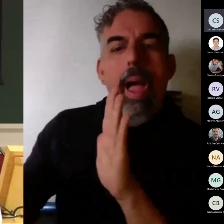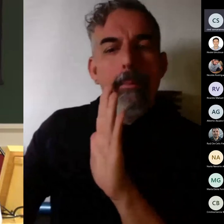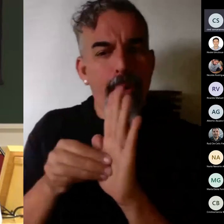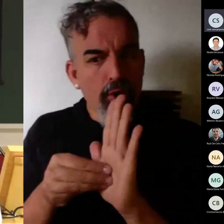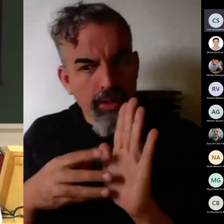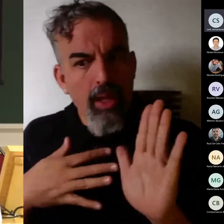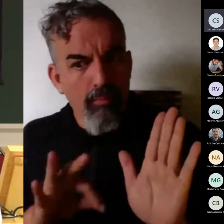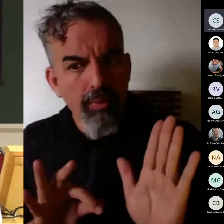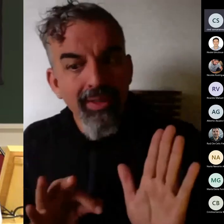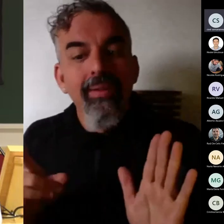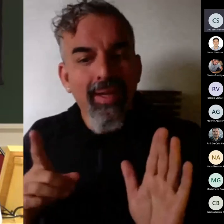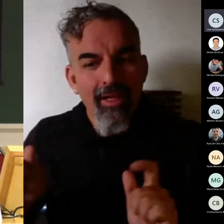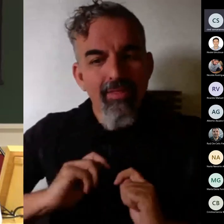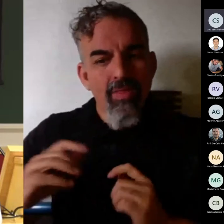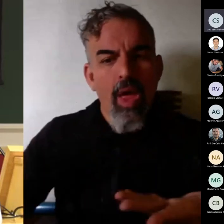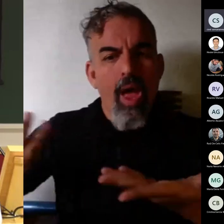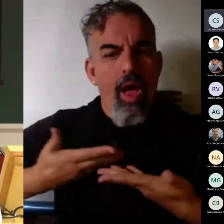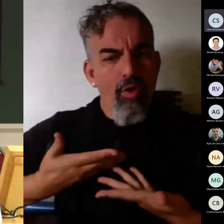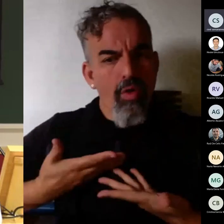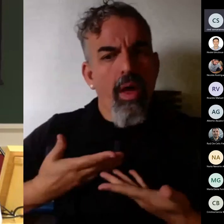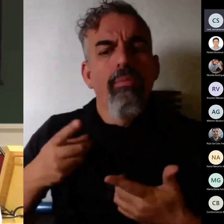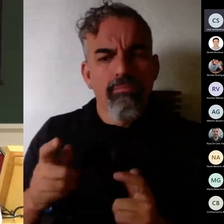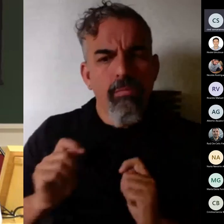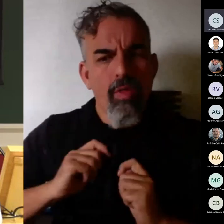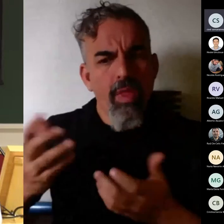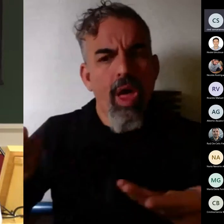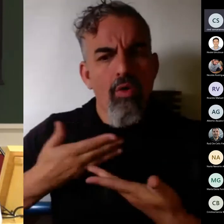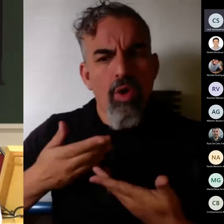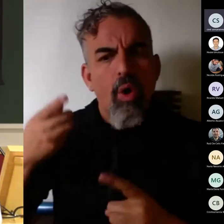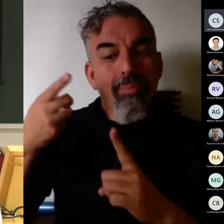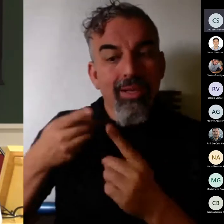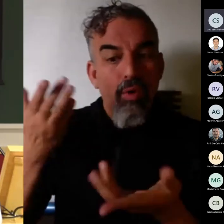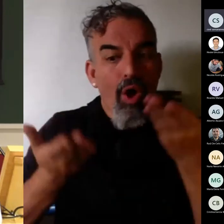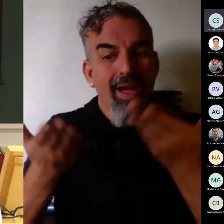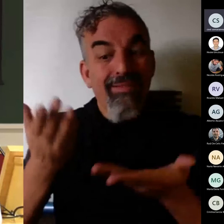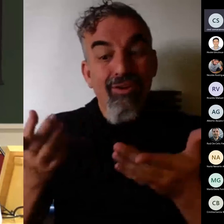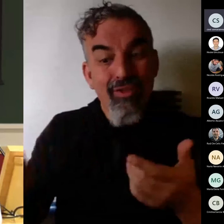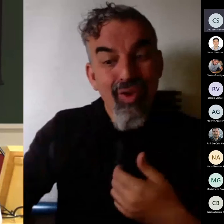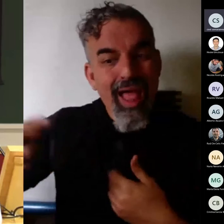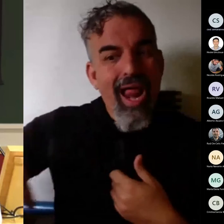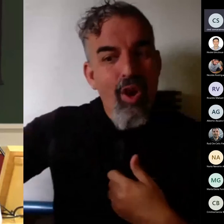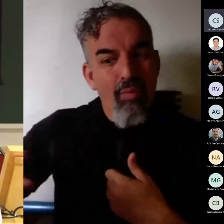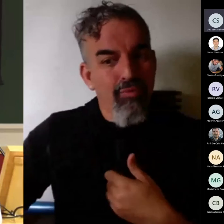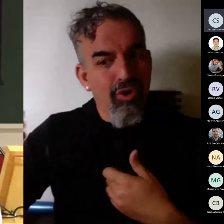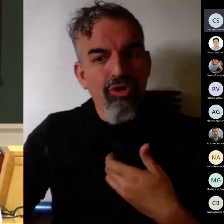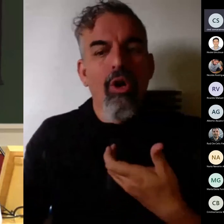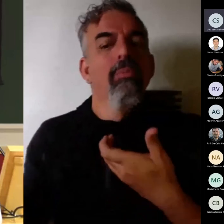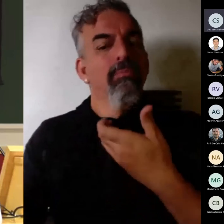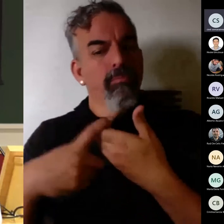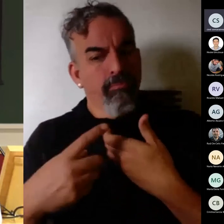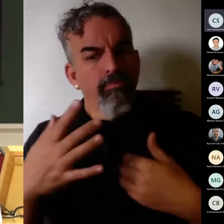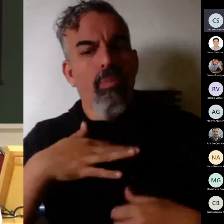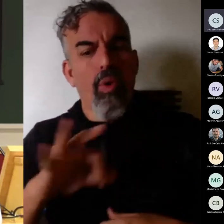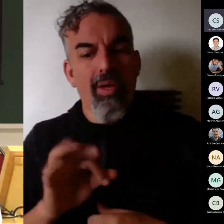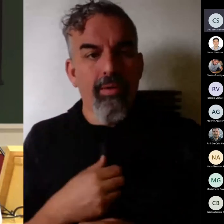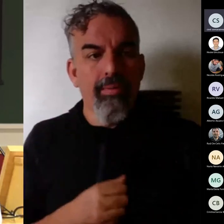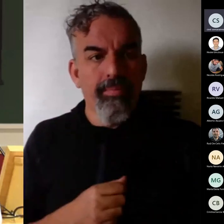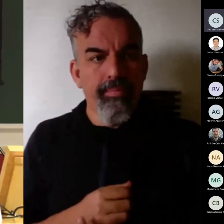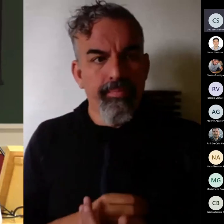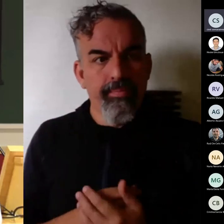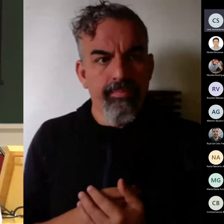sí que me ayuda mucho a hacerles partícipes de la evaluación en este sentido no sé si había